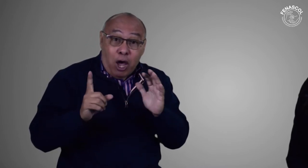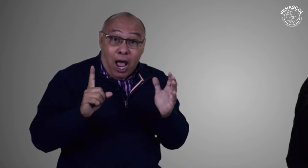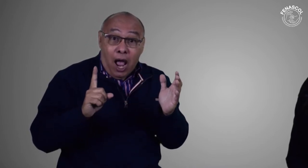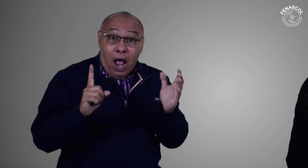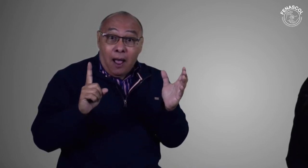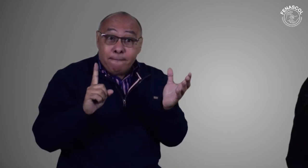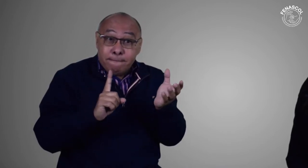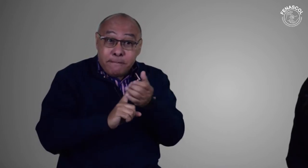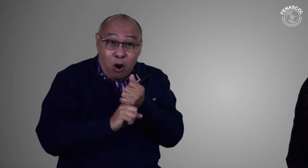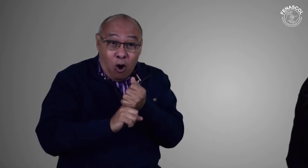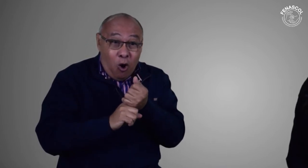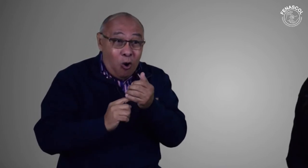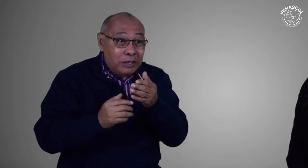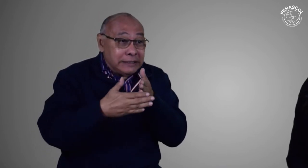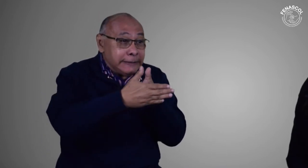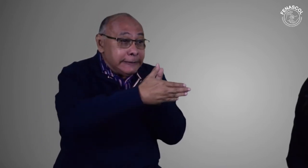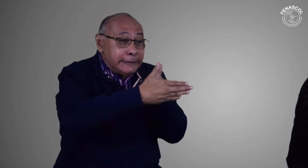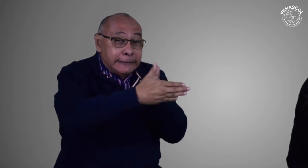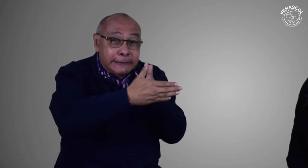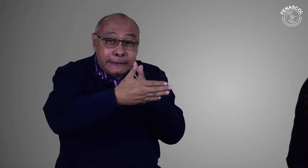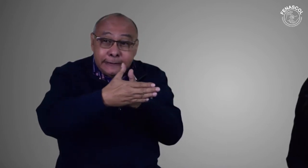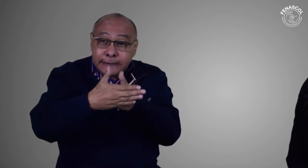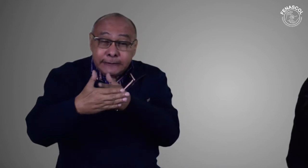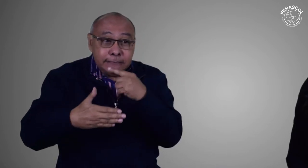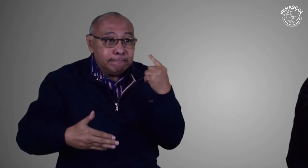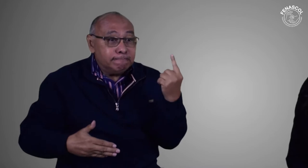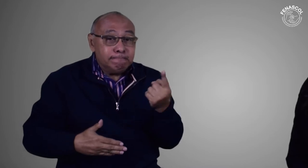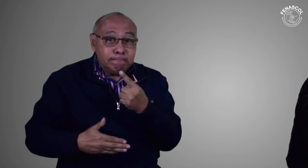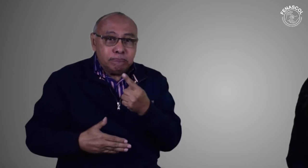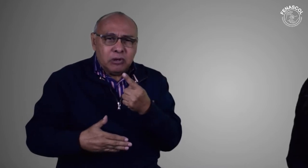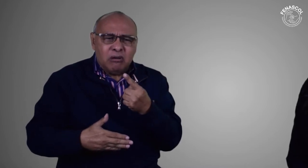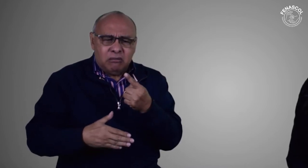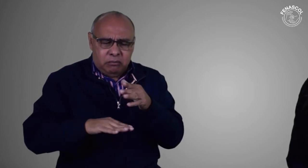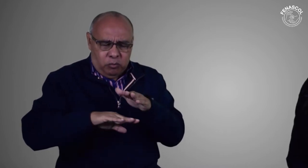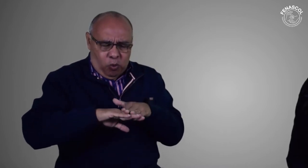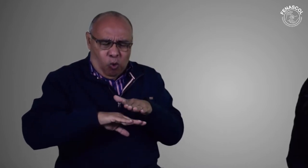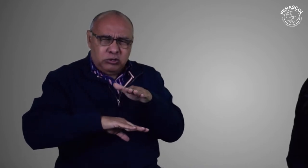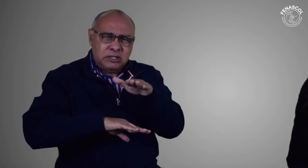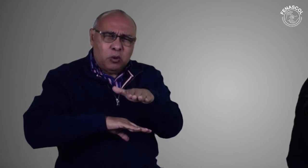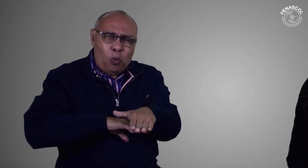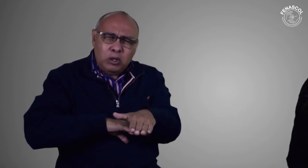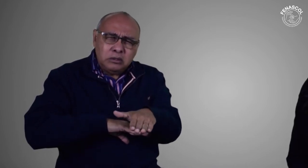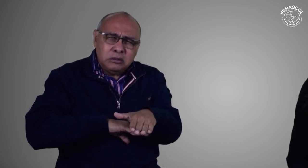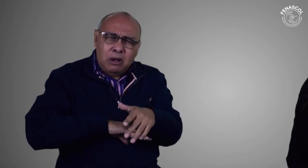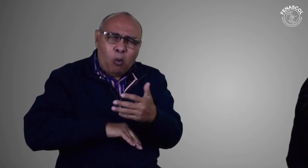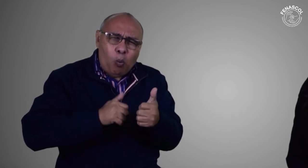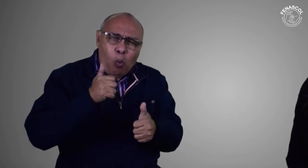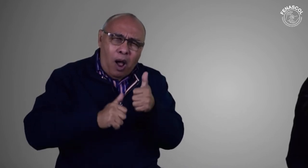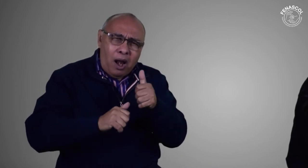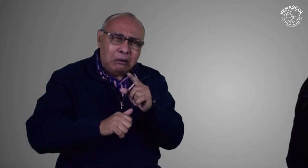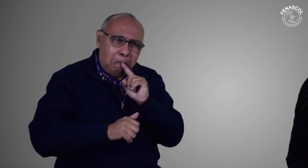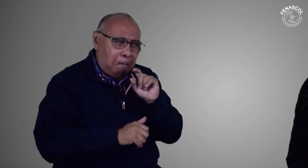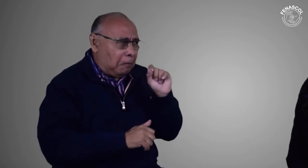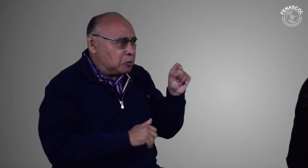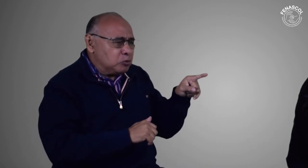barreras no se les da solución, ¿qué consecuencias podría acarrear esta